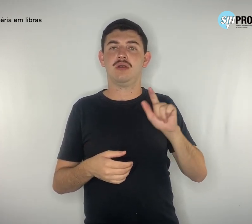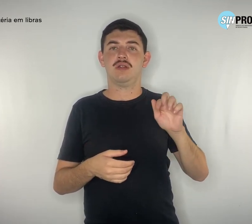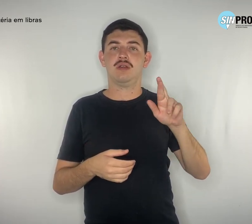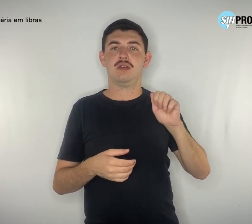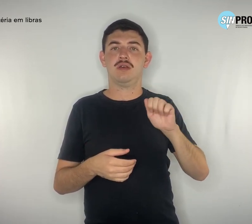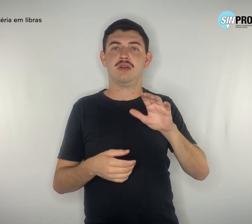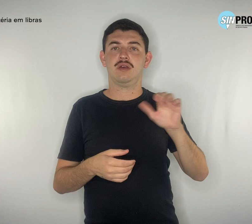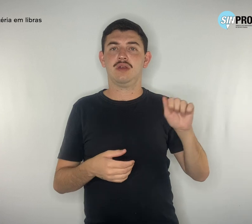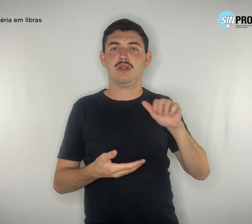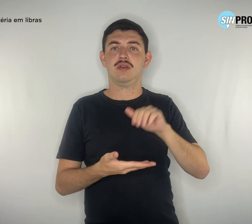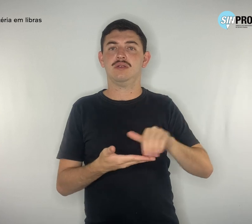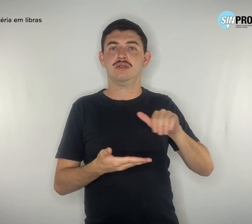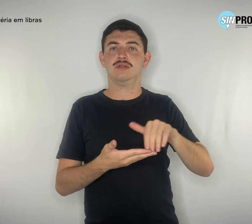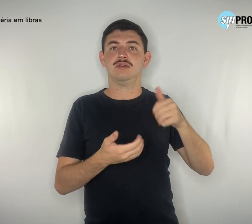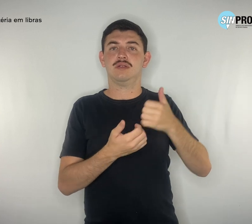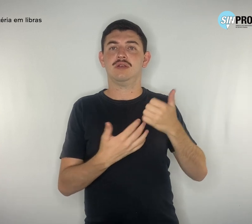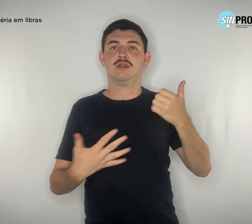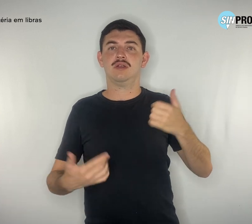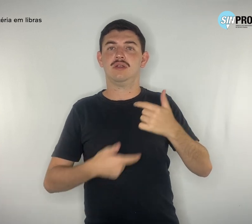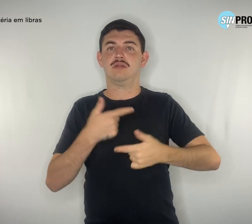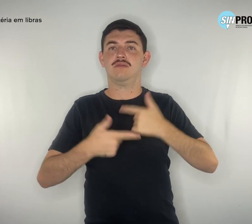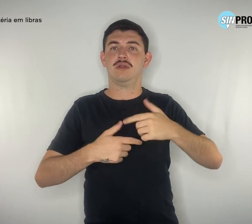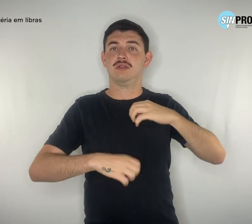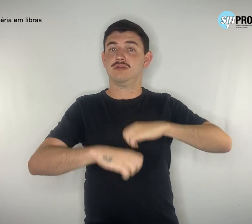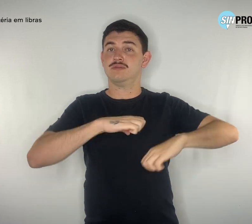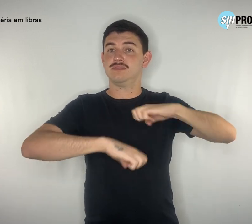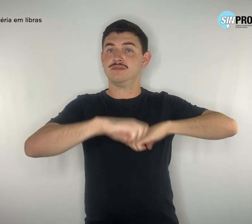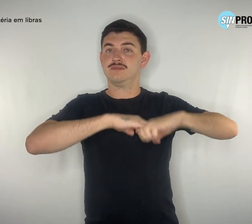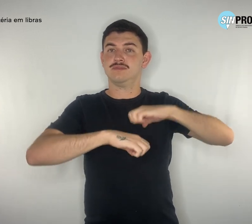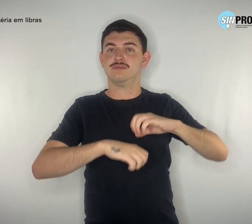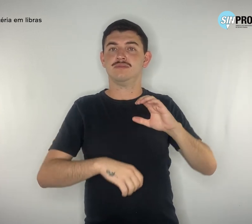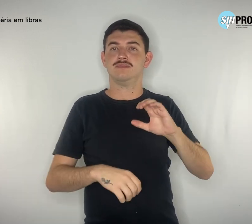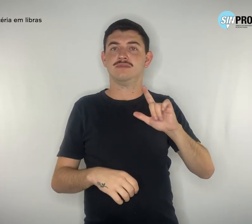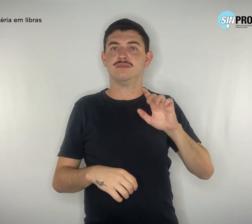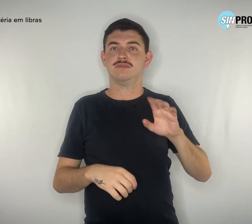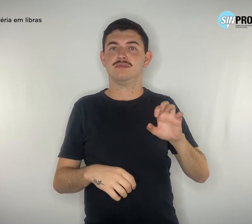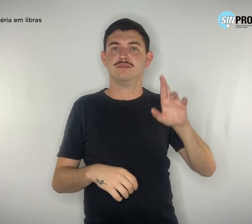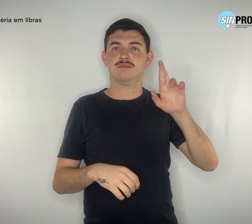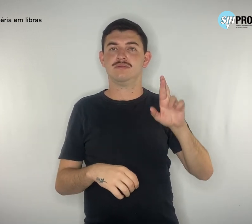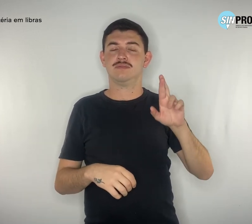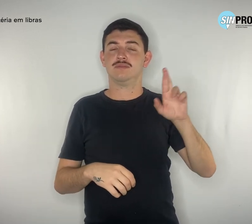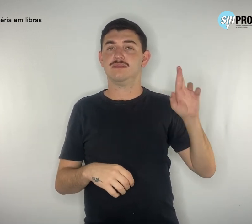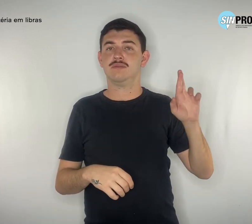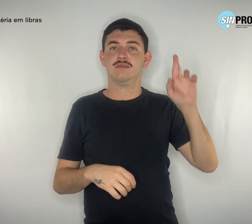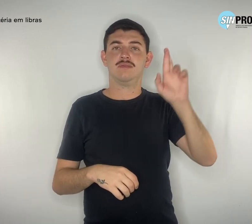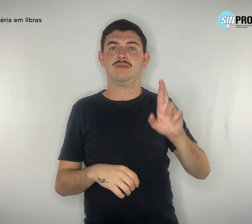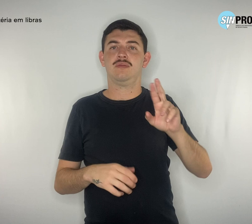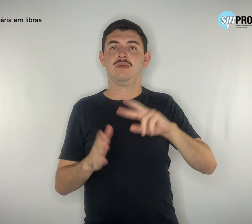subsecretária de Formação Continuada, Kleber Soares, diretor do SimproDF,